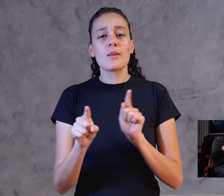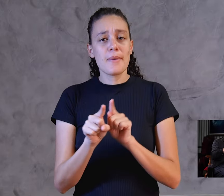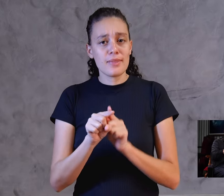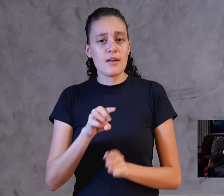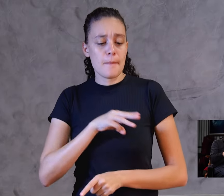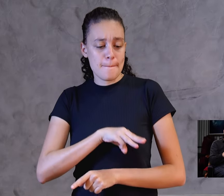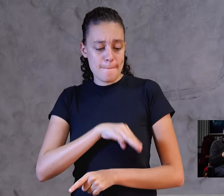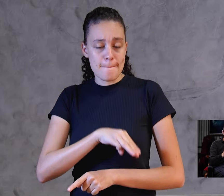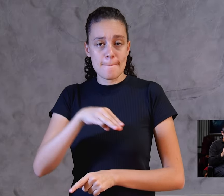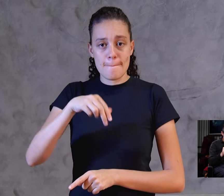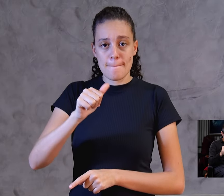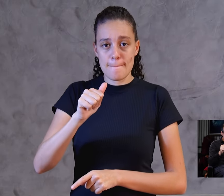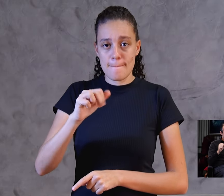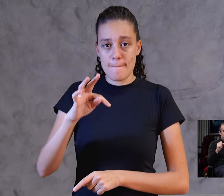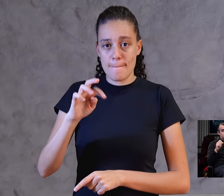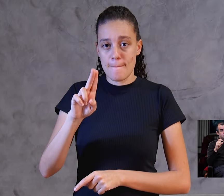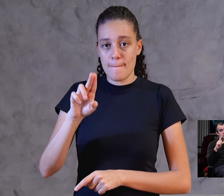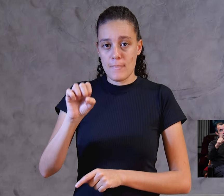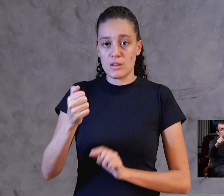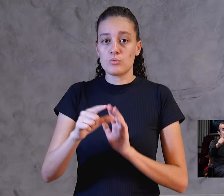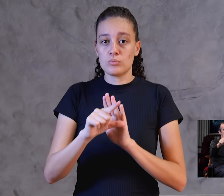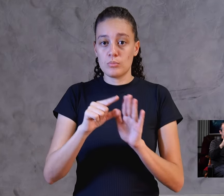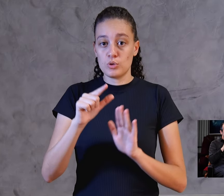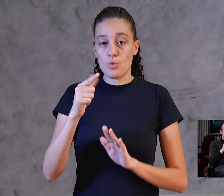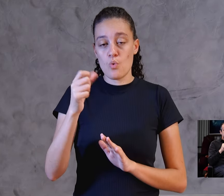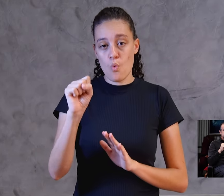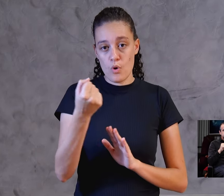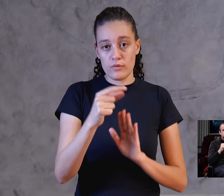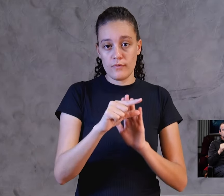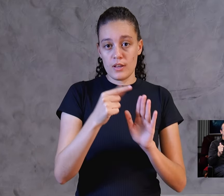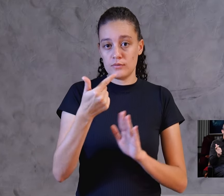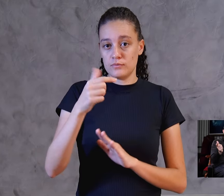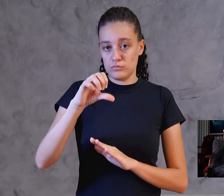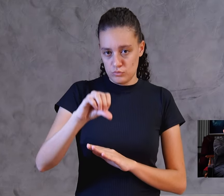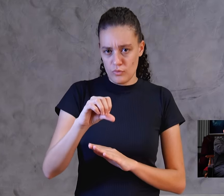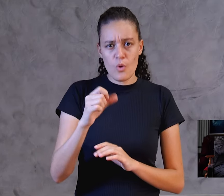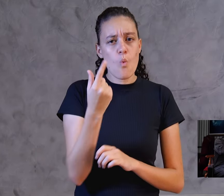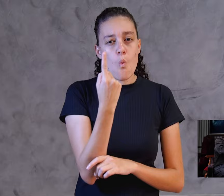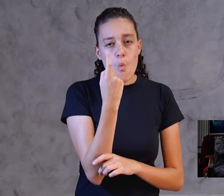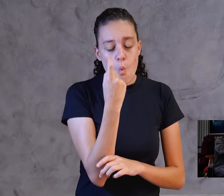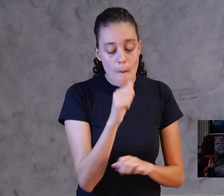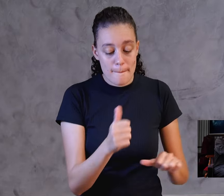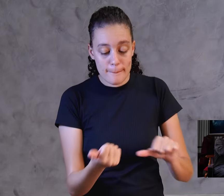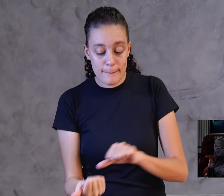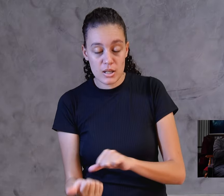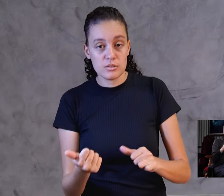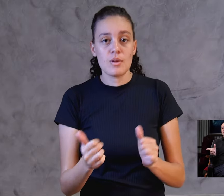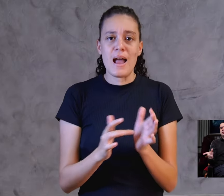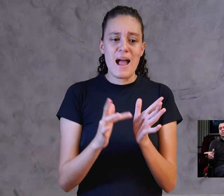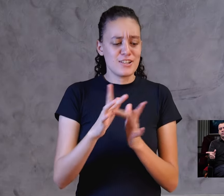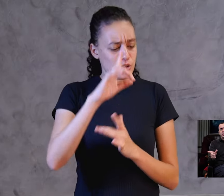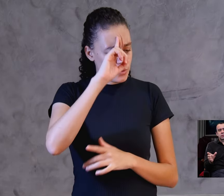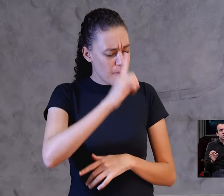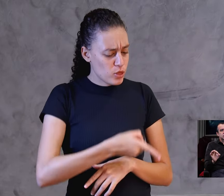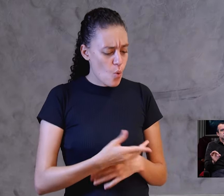19. Mas há um só batismo. Lá foi Jesus que mandou, aqui foi Pedro que falou. Não,